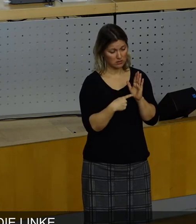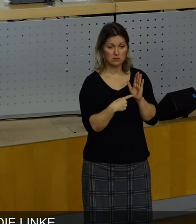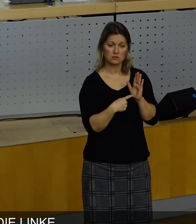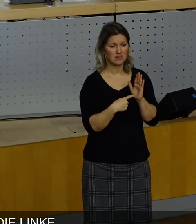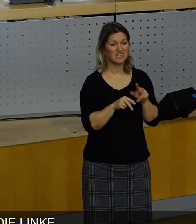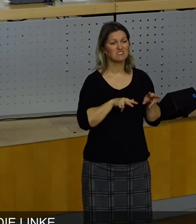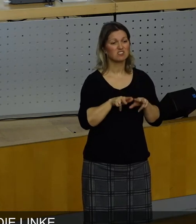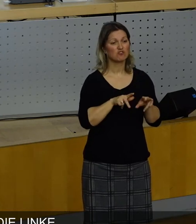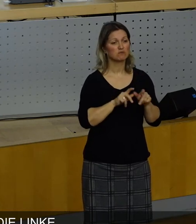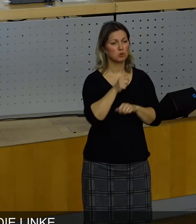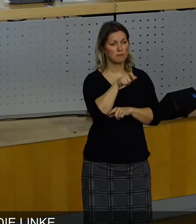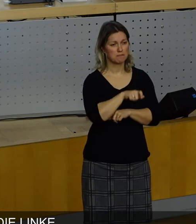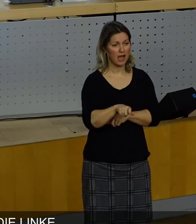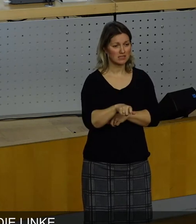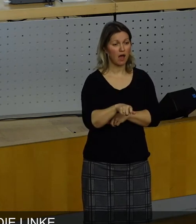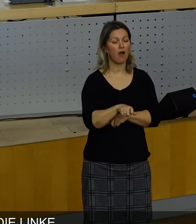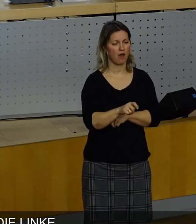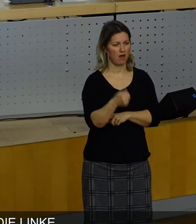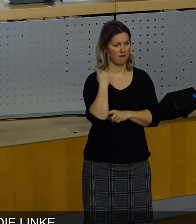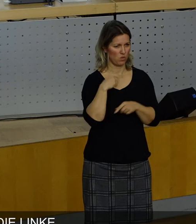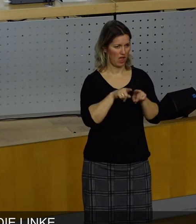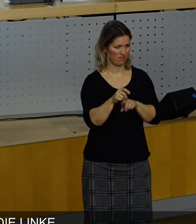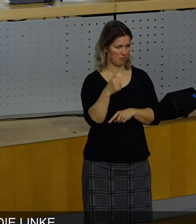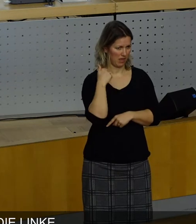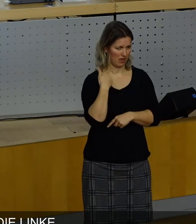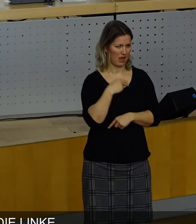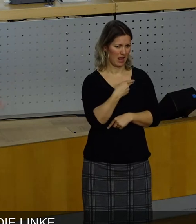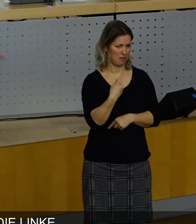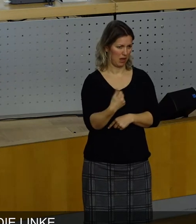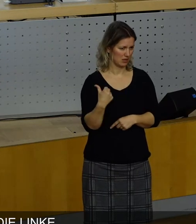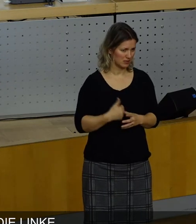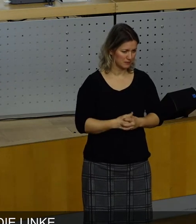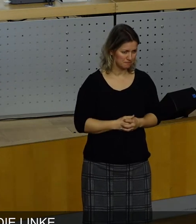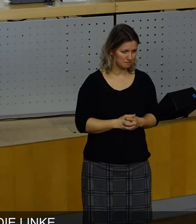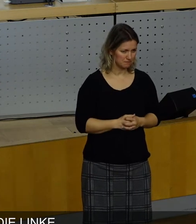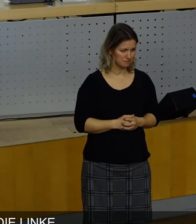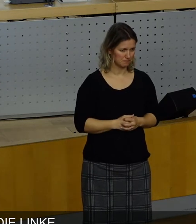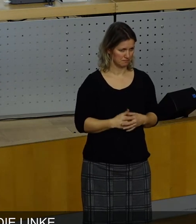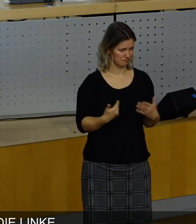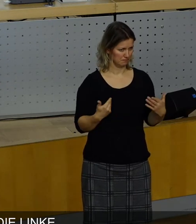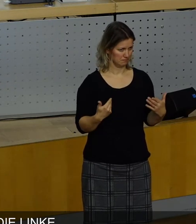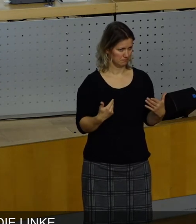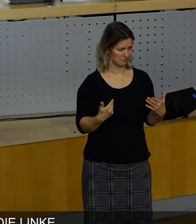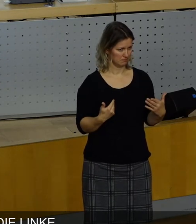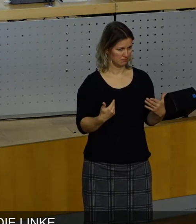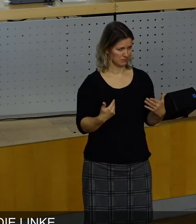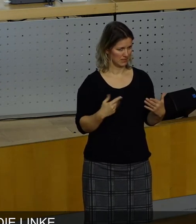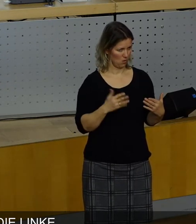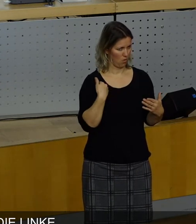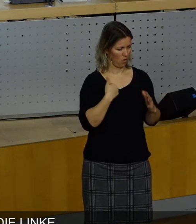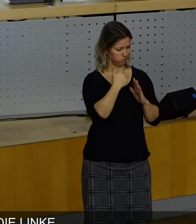Wirtschaftsbürgermeister Dirk Hilbert, FDP. Und ich finde, da sind wir inzwischen doch viel weiter.